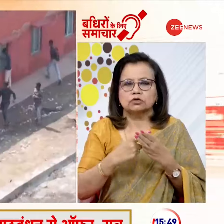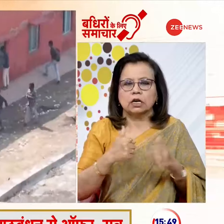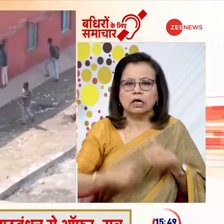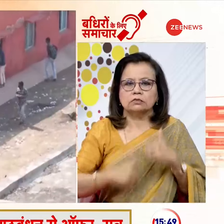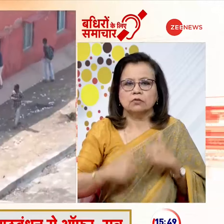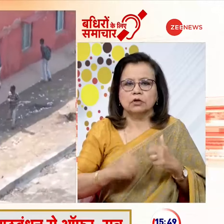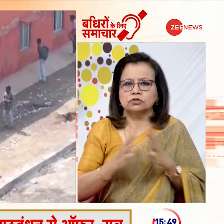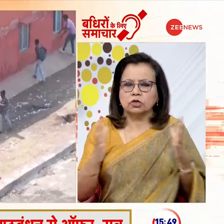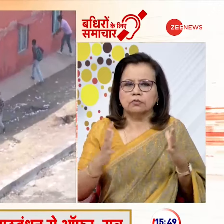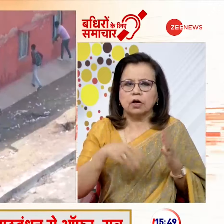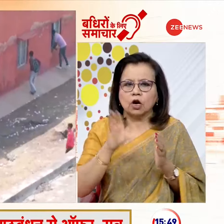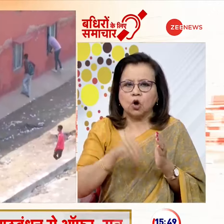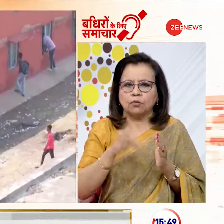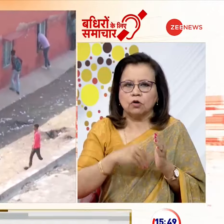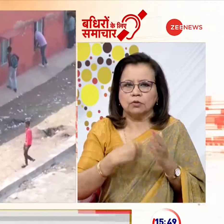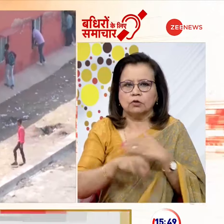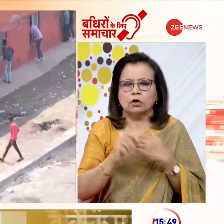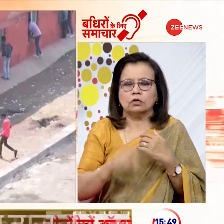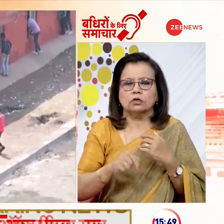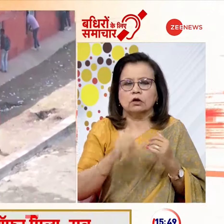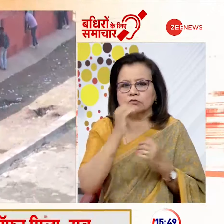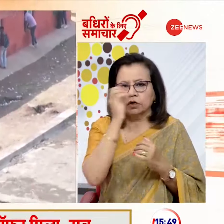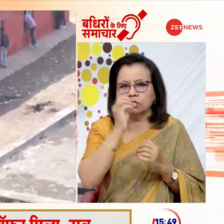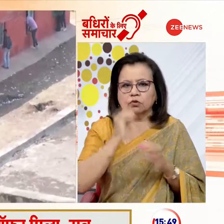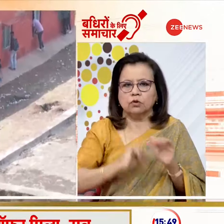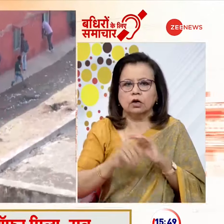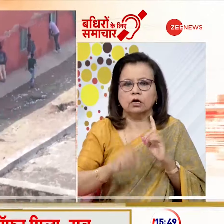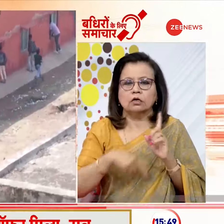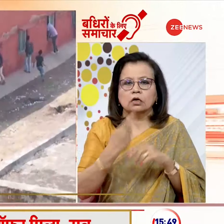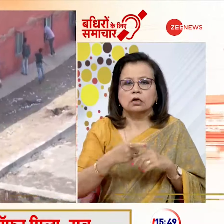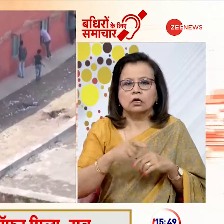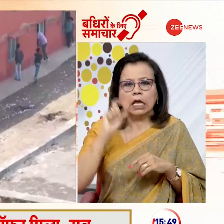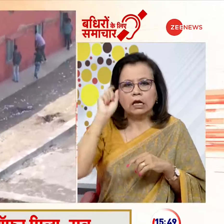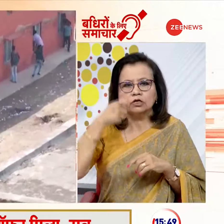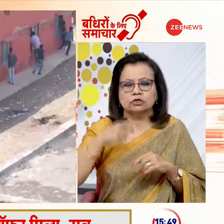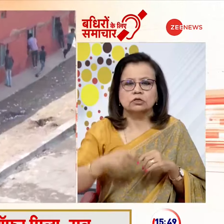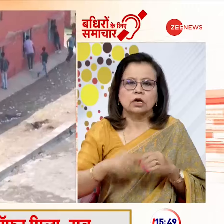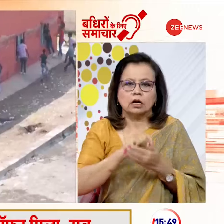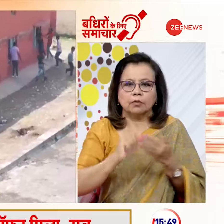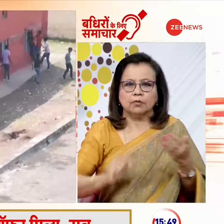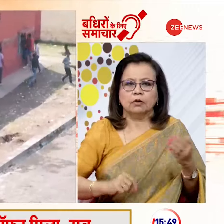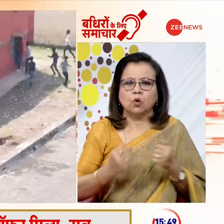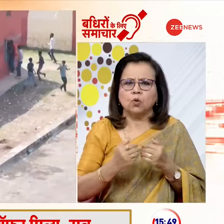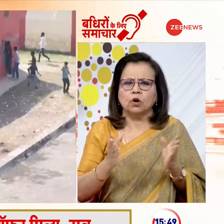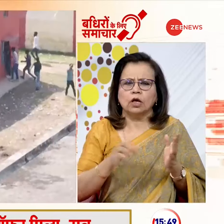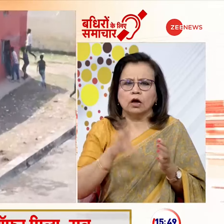जम कर नकल हुई जिसका वीडियो बाइरल हुआ इसके अलावा अंग्रेजी के पेपर में भी खुले आम नकल हो रही है